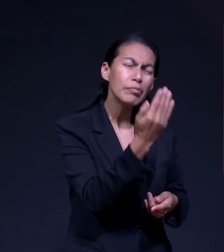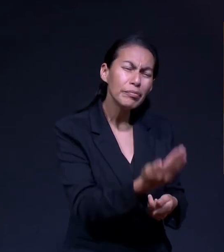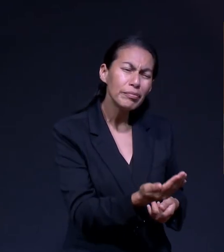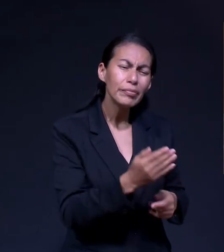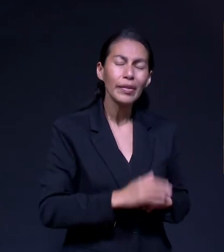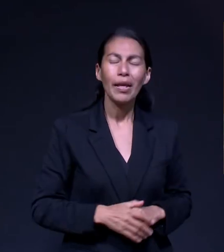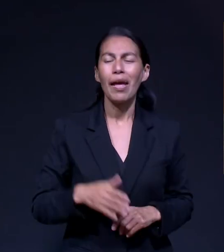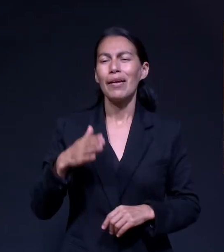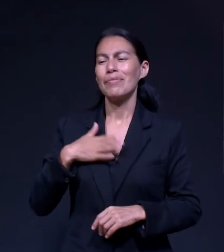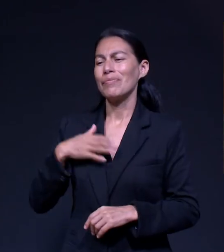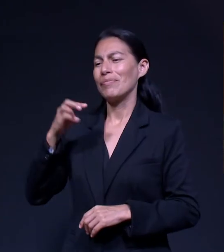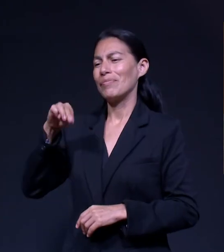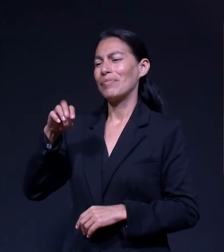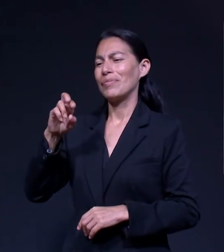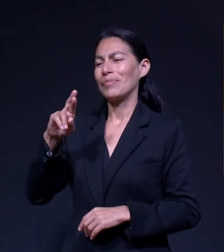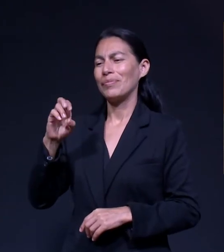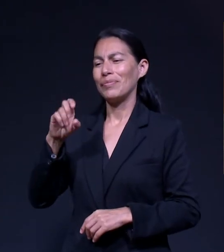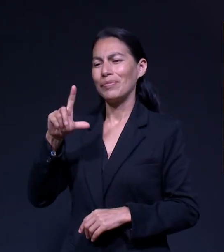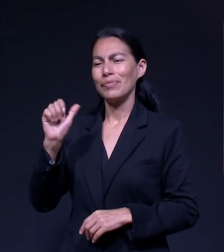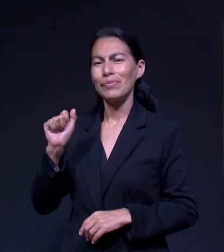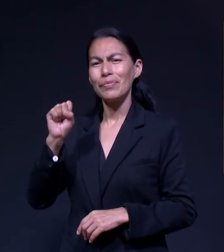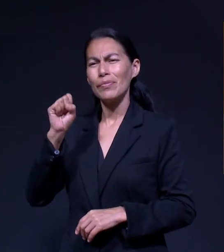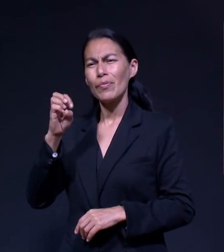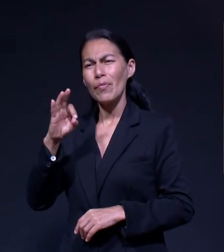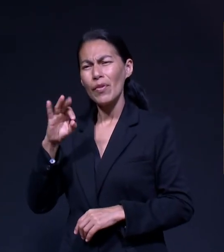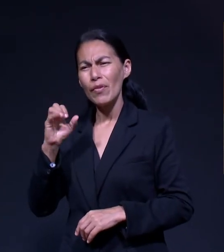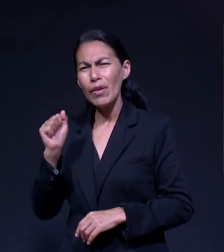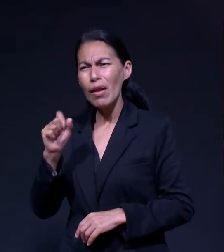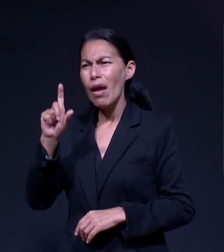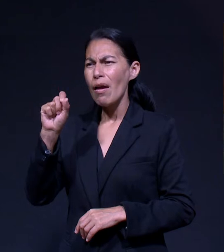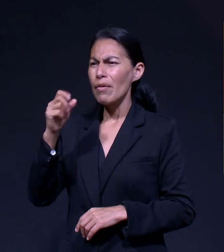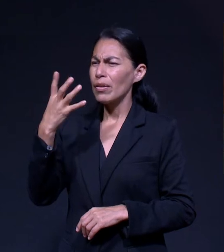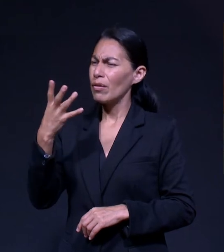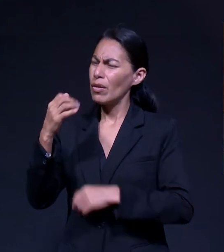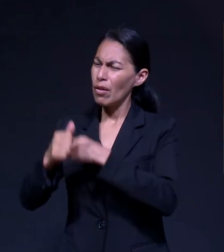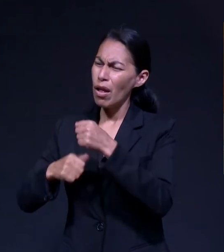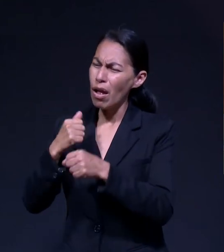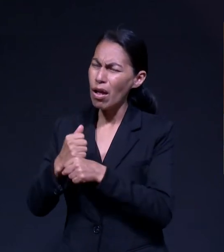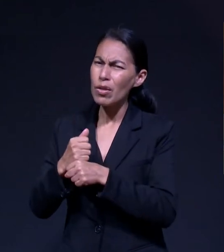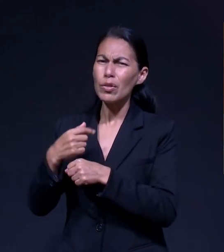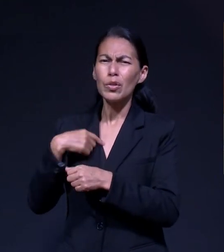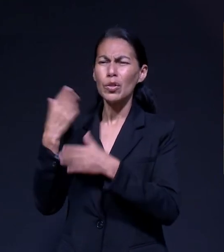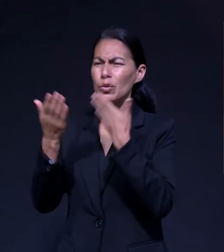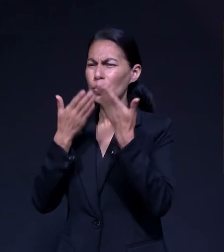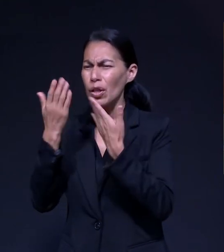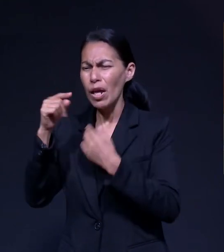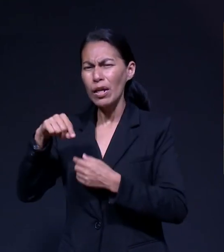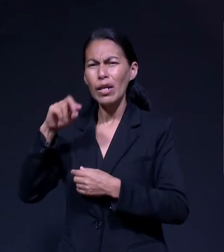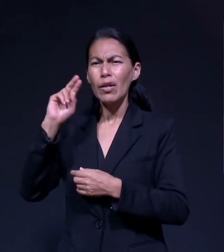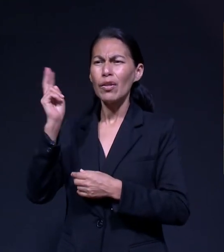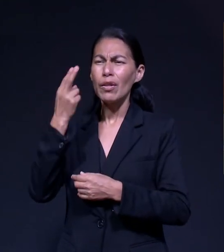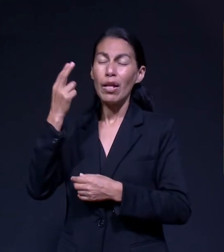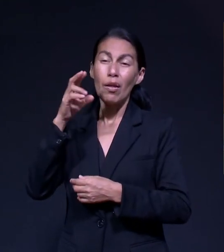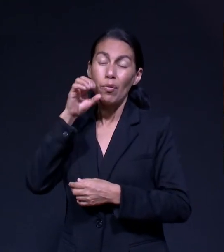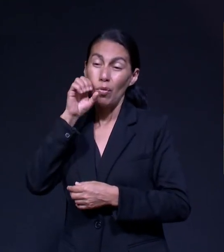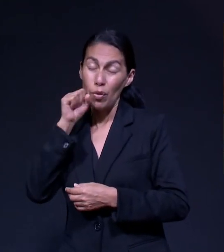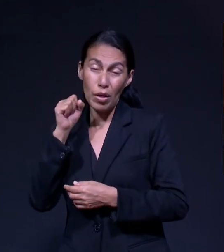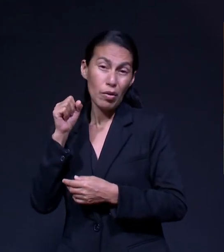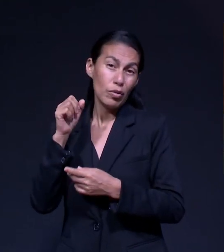24 años, soy periodista y estoy estudiando en la Universidad de Montemorelos Una maestría en marketing Estoy muy feliz de conocer este país ya